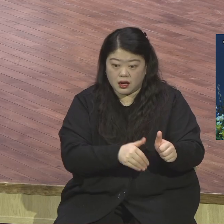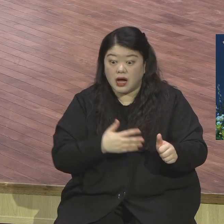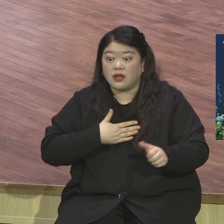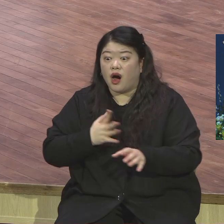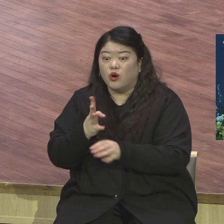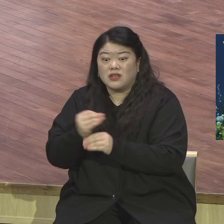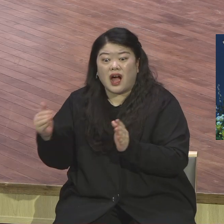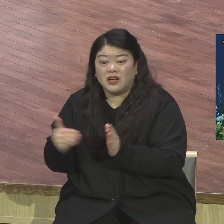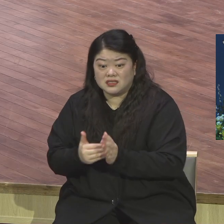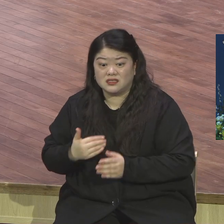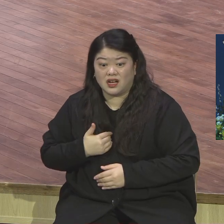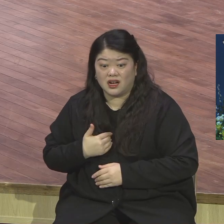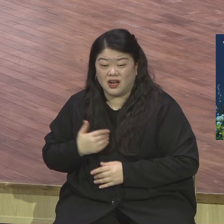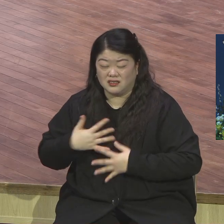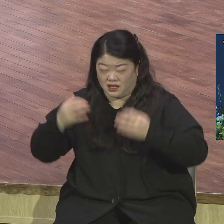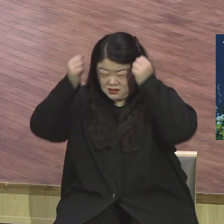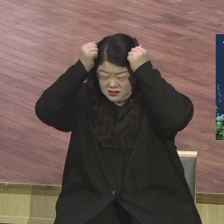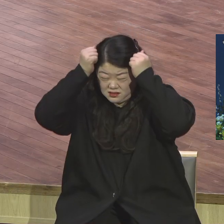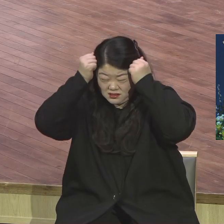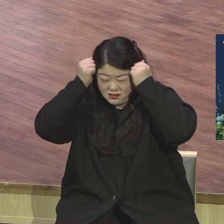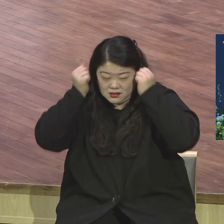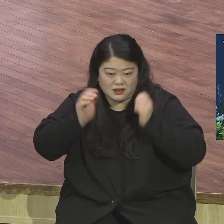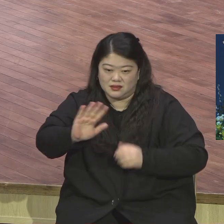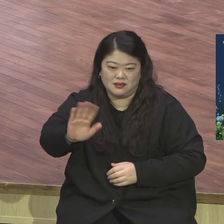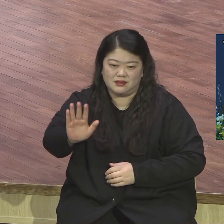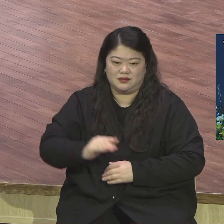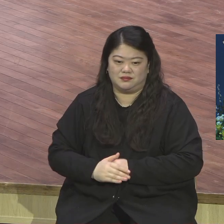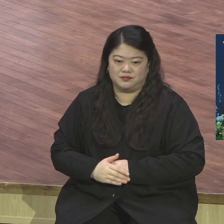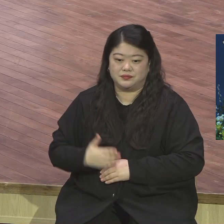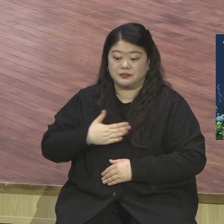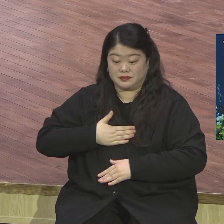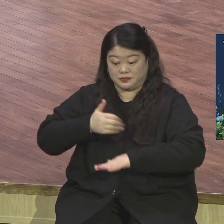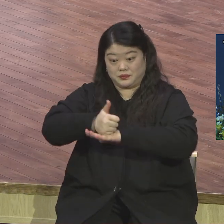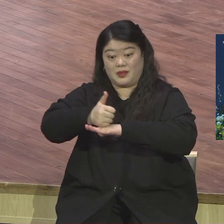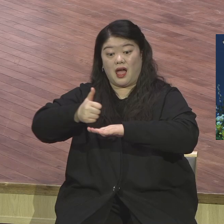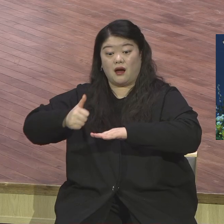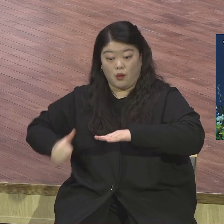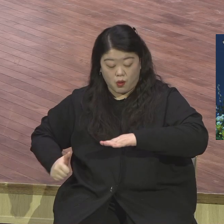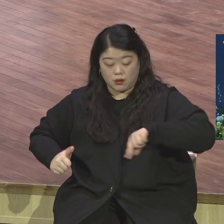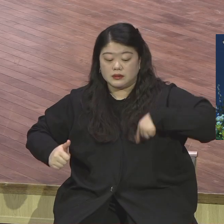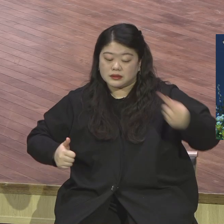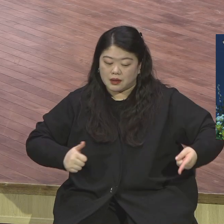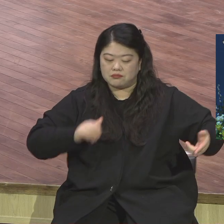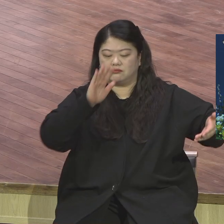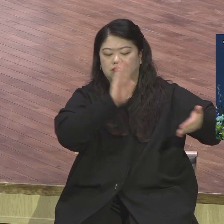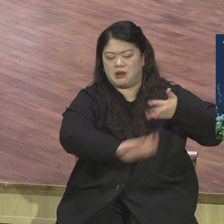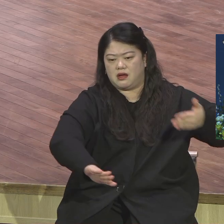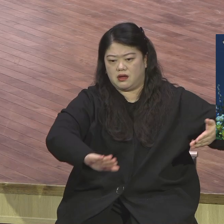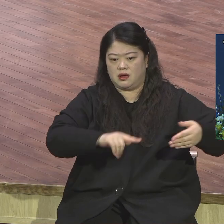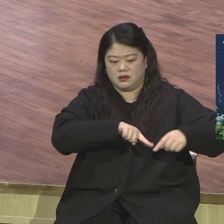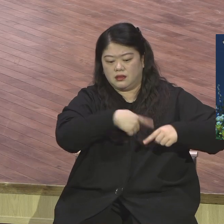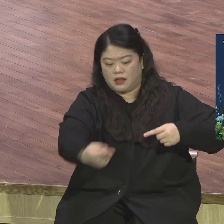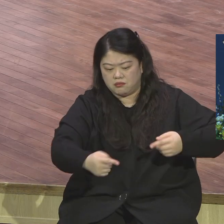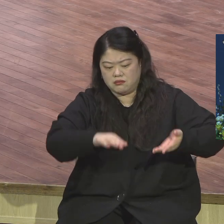떠나야 돼요. 그래. 바로바로 하고 떠나고 떠나고. 그래서 계속해서 제자를 키워나가야 된다. 국내 다민족